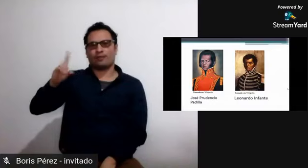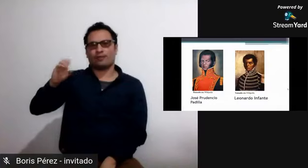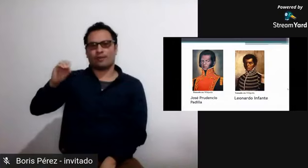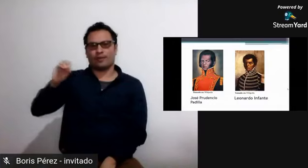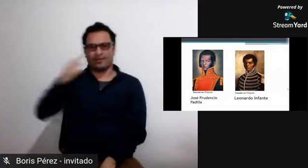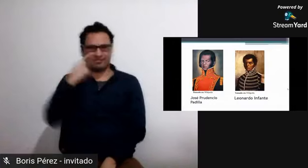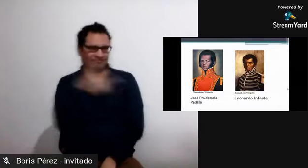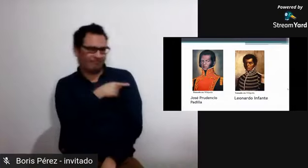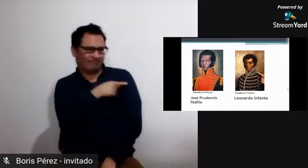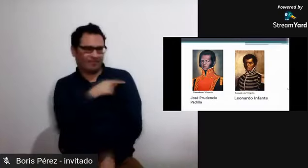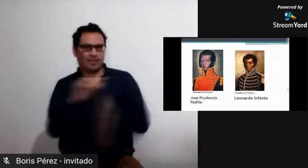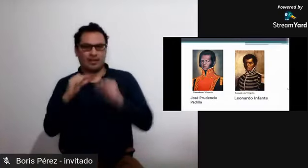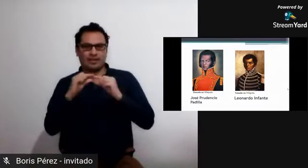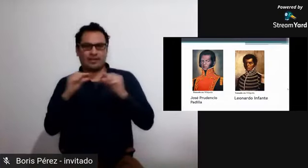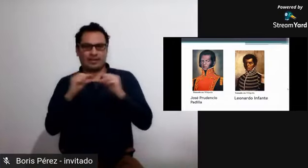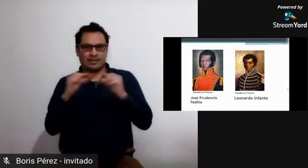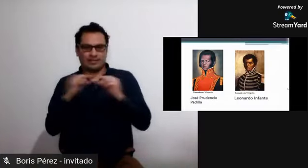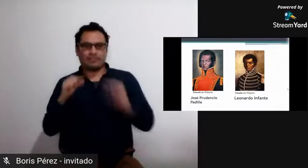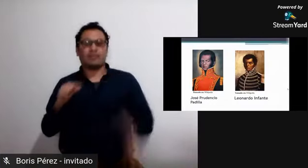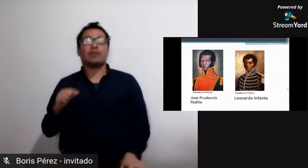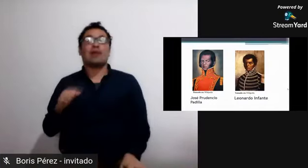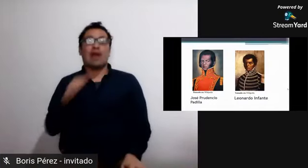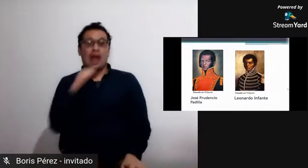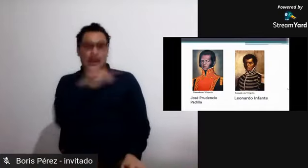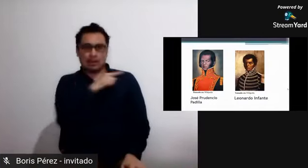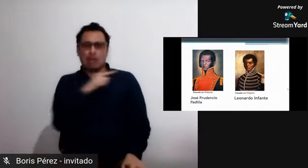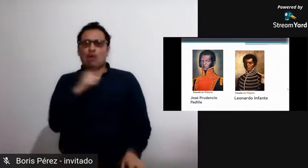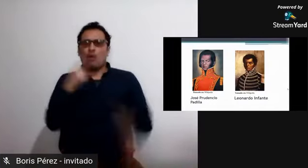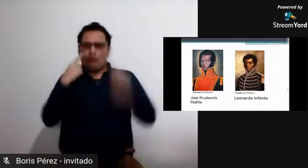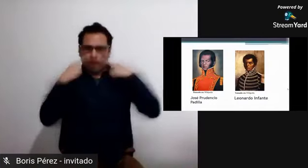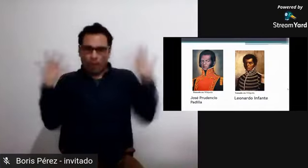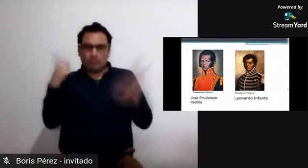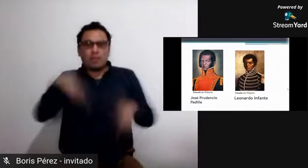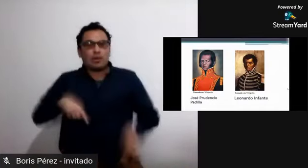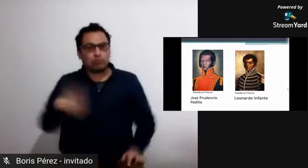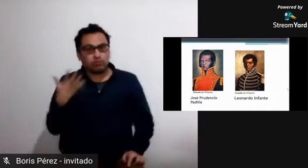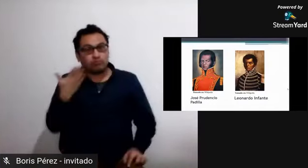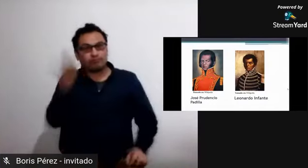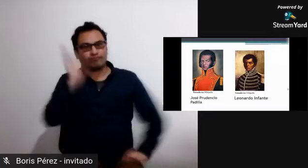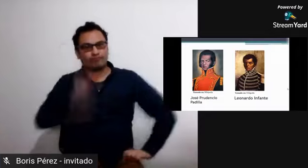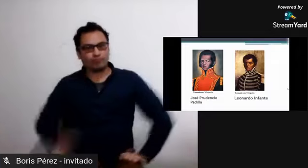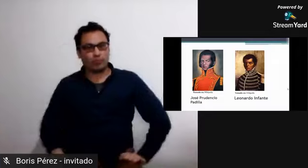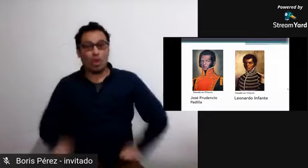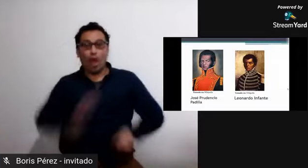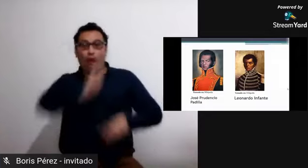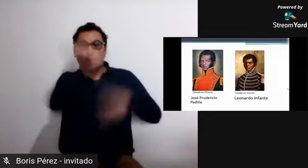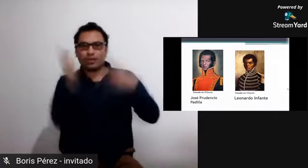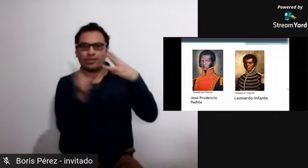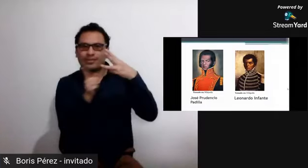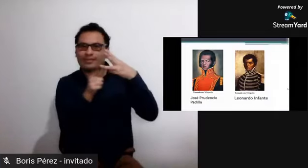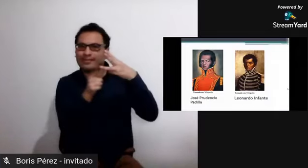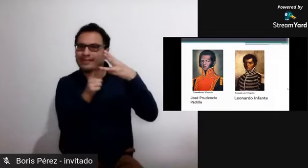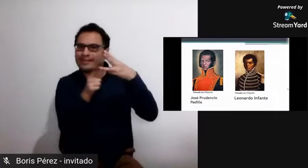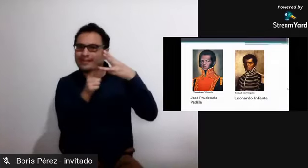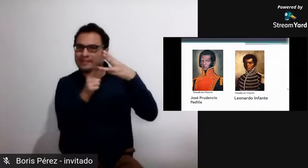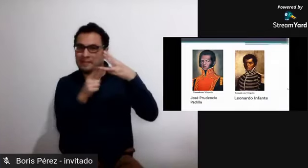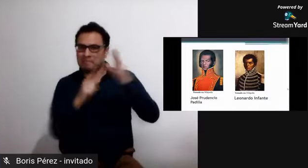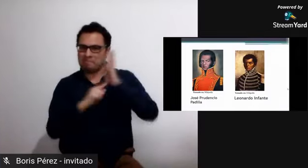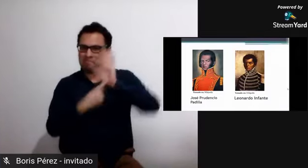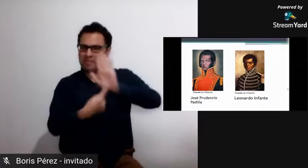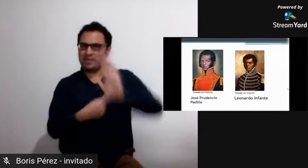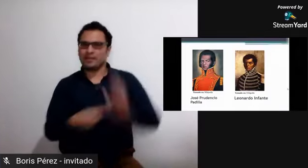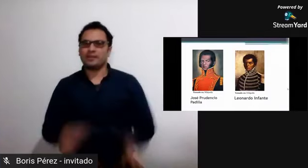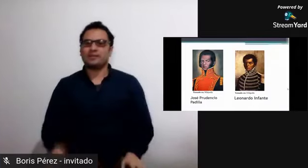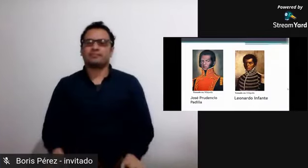independencia. Estamos hablando del señor Leonardo Infante, también es una persona